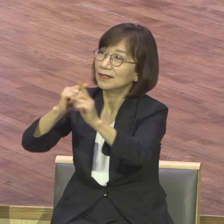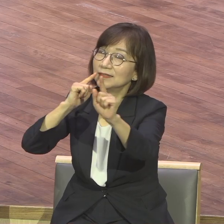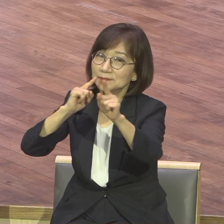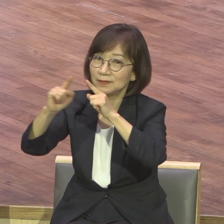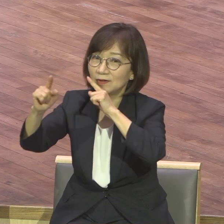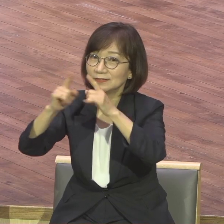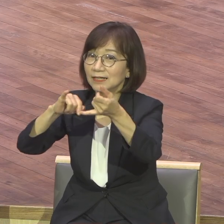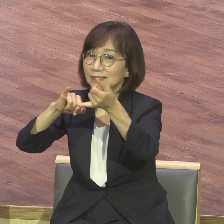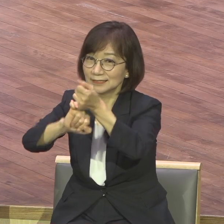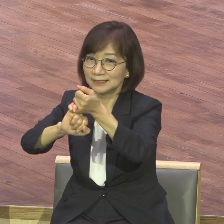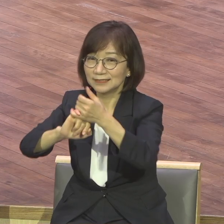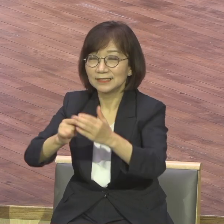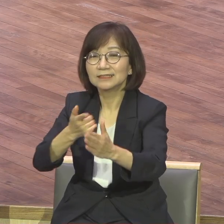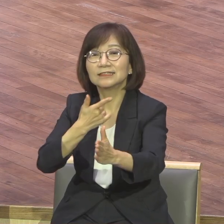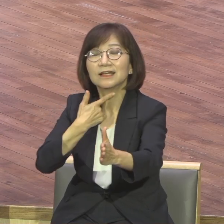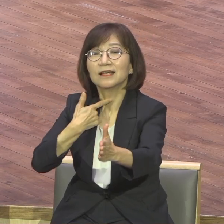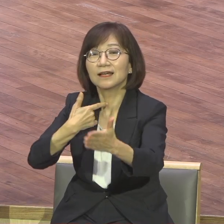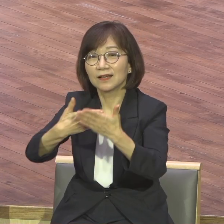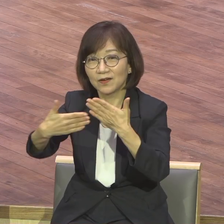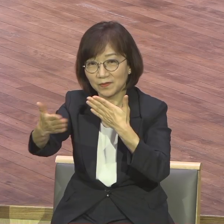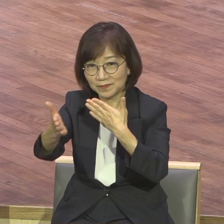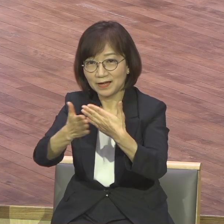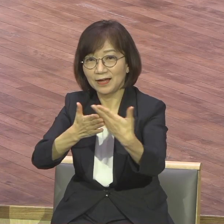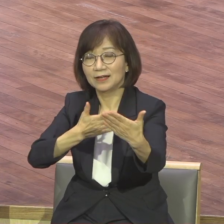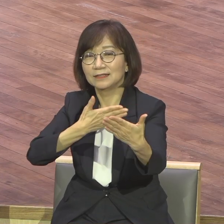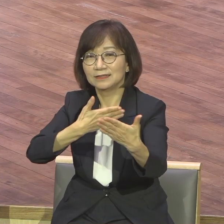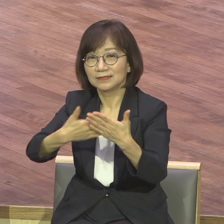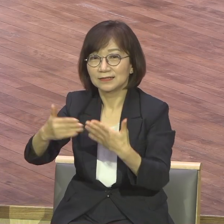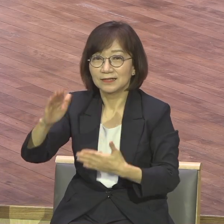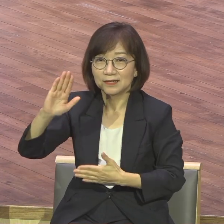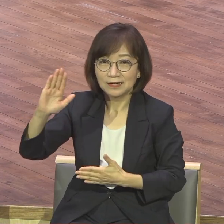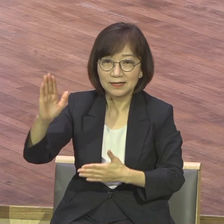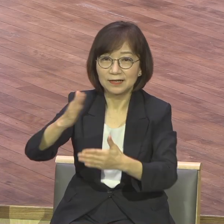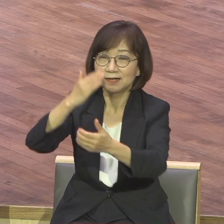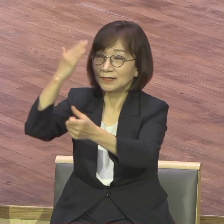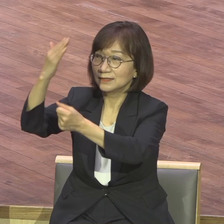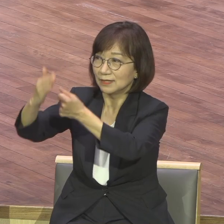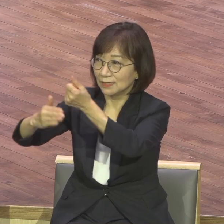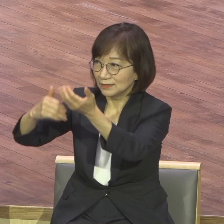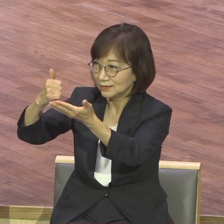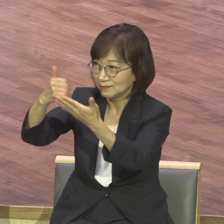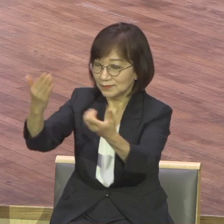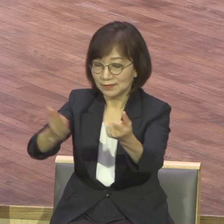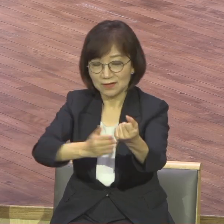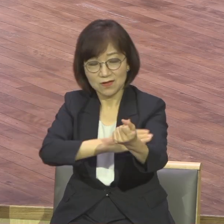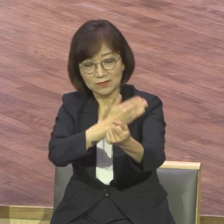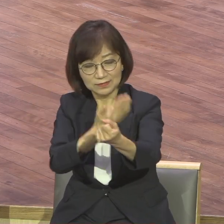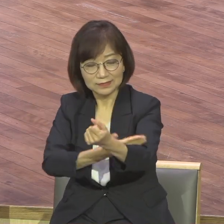아멘 하나님의 힘을 채용하리라 하나님의 힘을